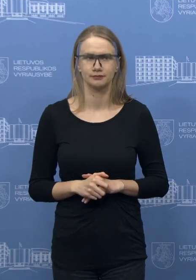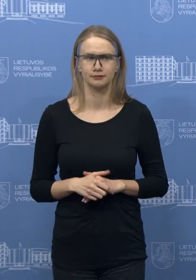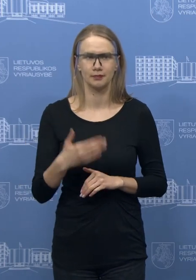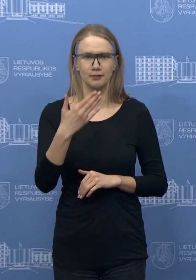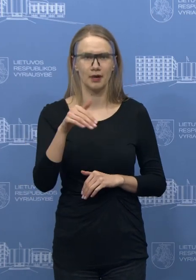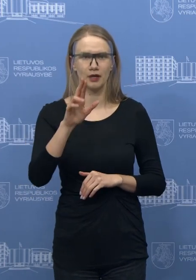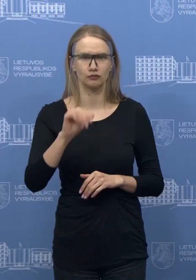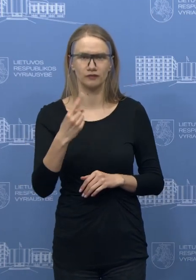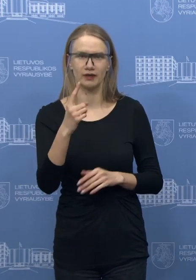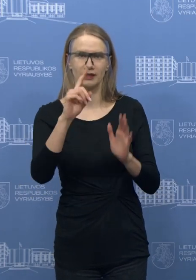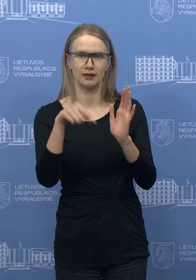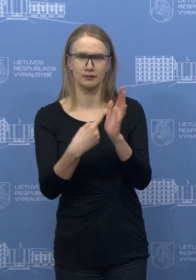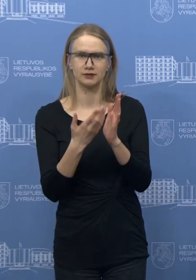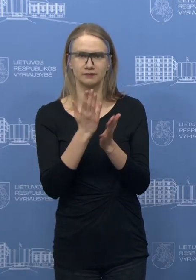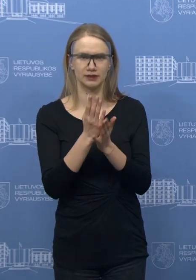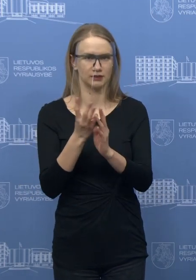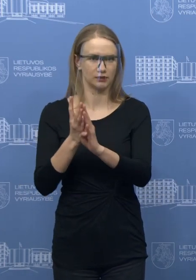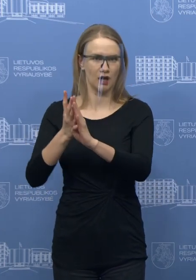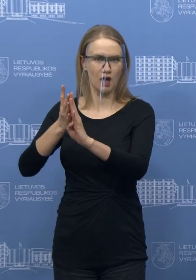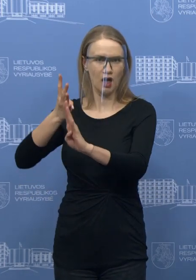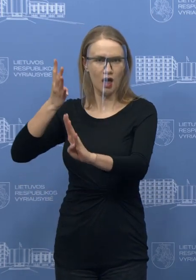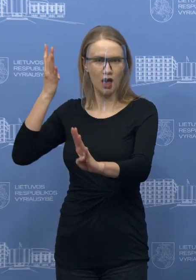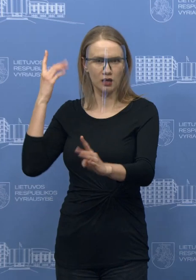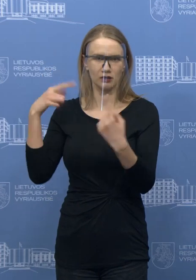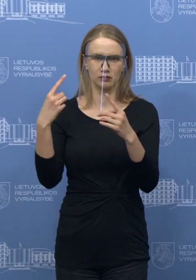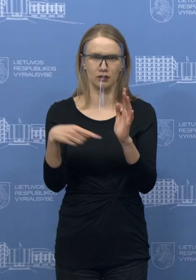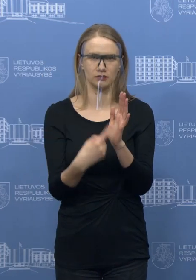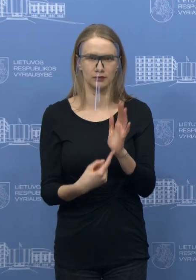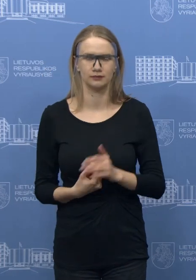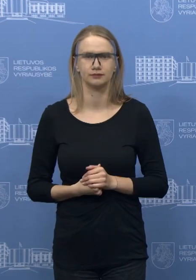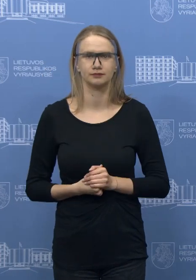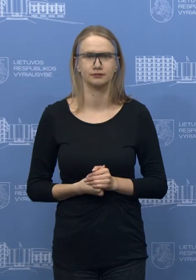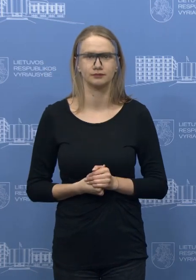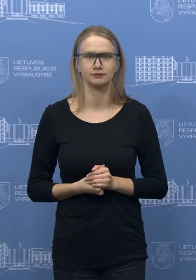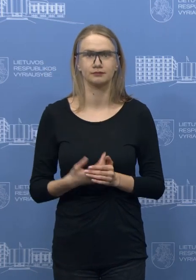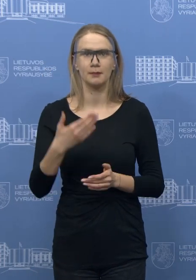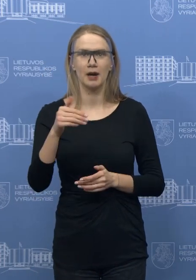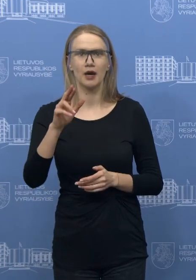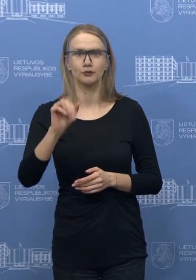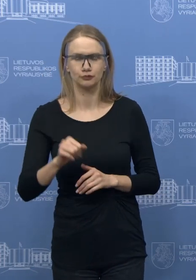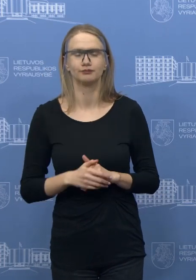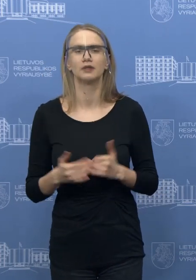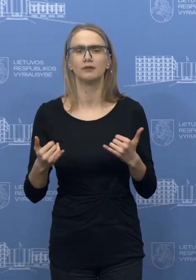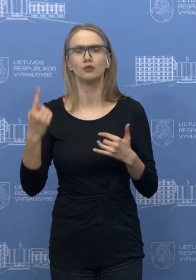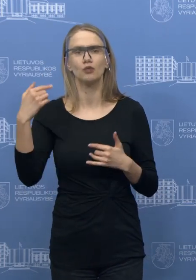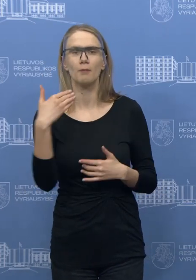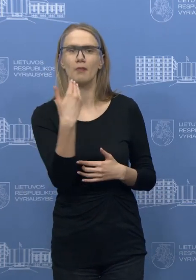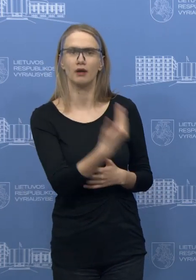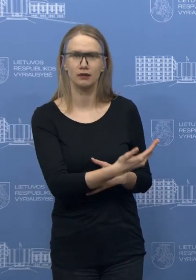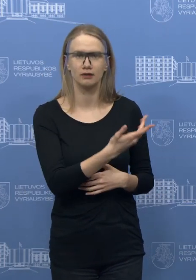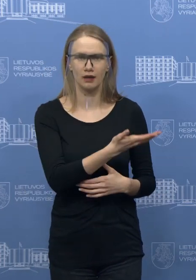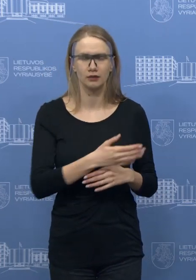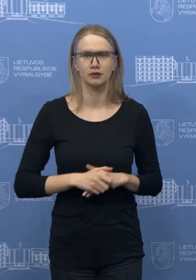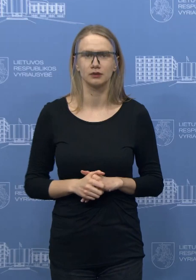minutėlė, dar viena ir daugiau nebėnes laukia. Eilė kitų kolegų, prašau. Tai klausimas toks. Nežinau, ar matėte, bet plinta